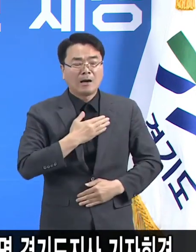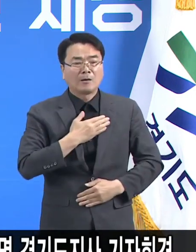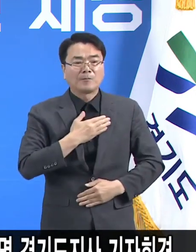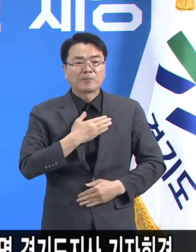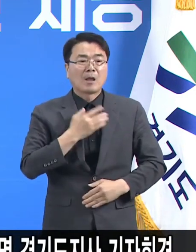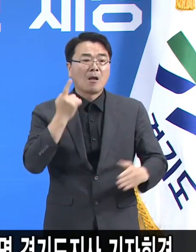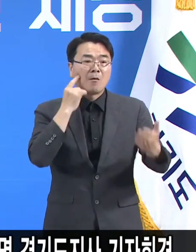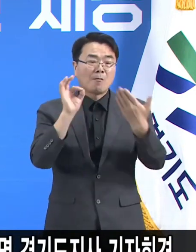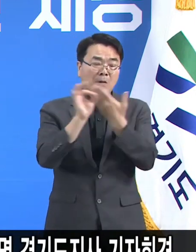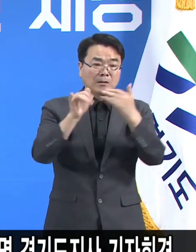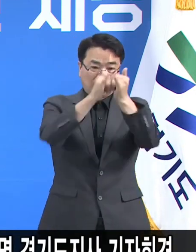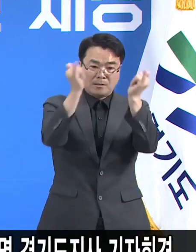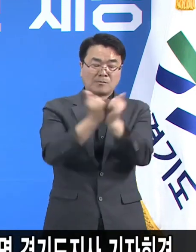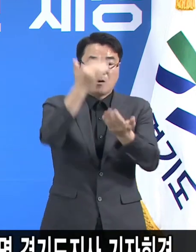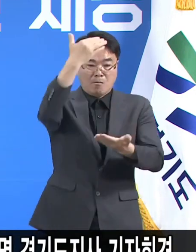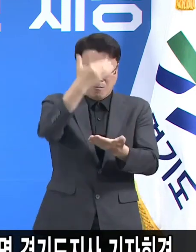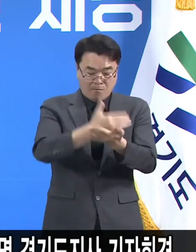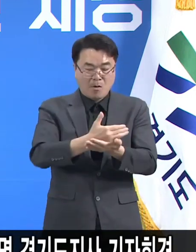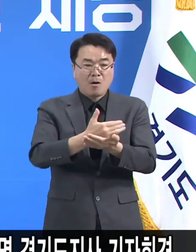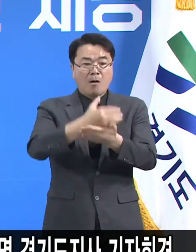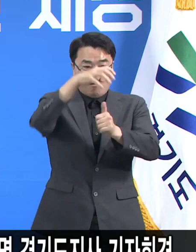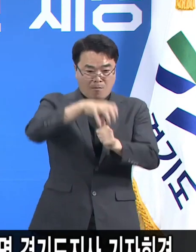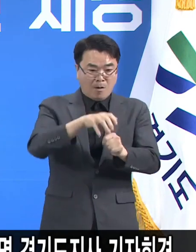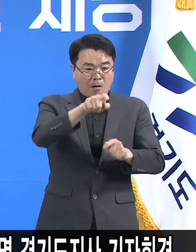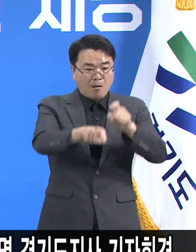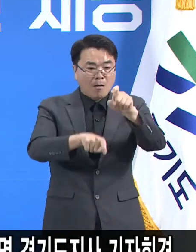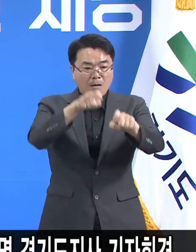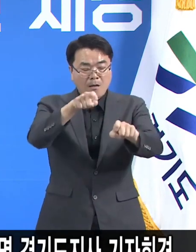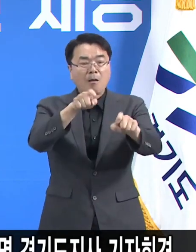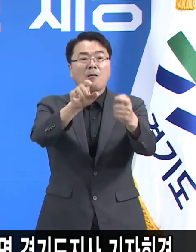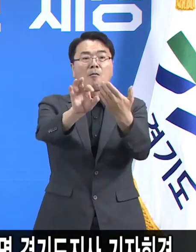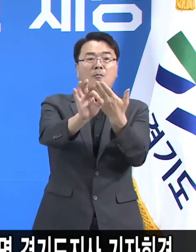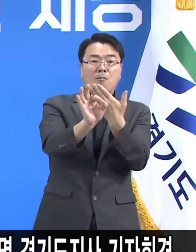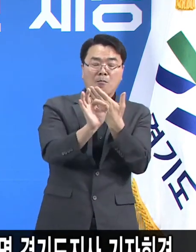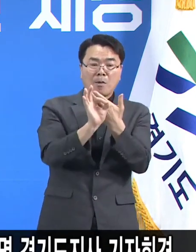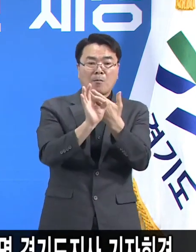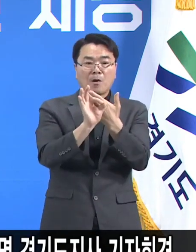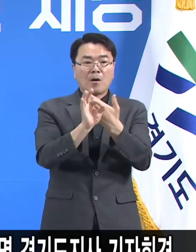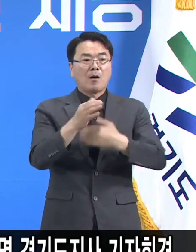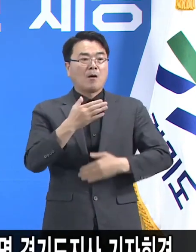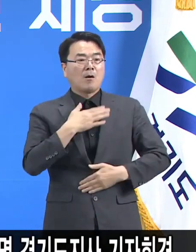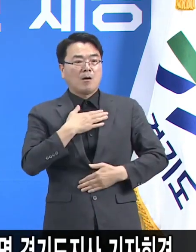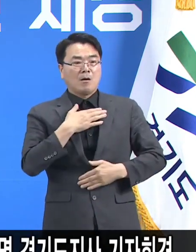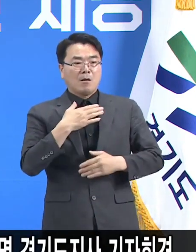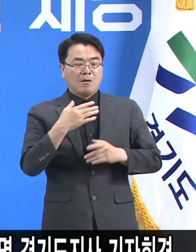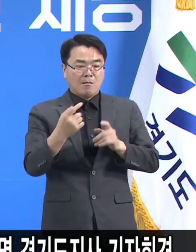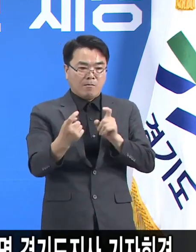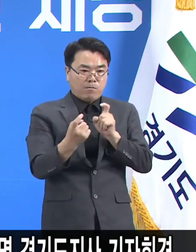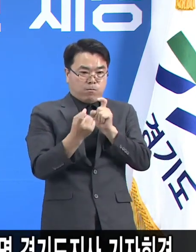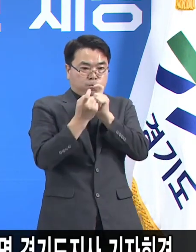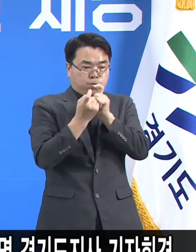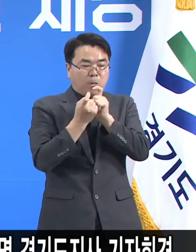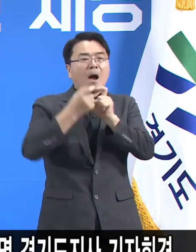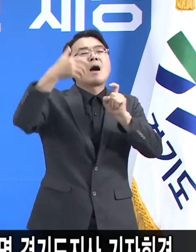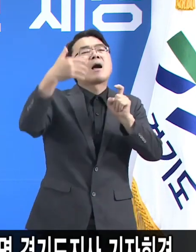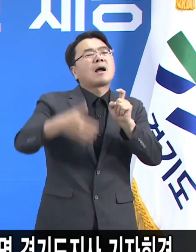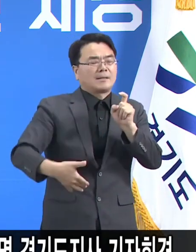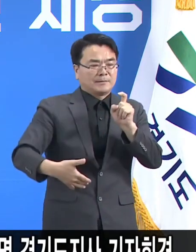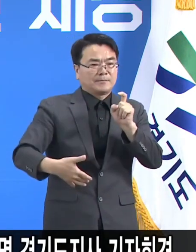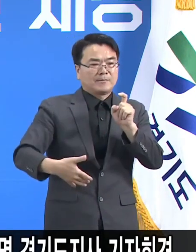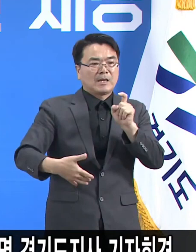전면봉쇄를 실제로 시행할 정도의 준비를 해야 할 만큼 그게 목전에 닥친 것은 안 되라는 말씀드리고